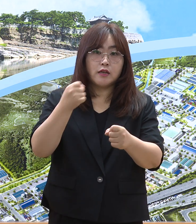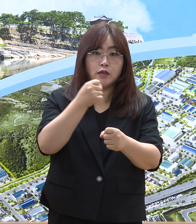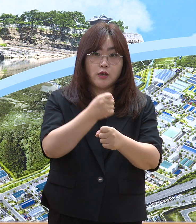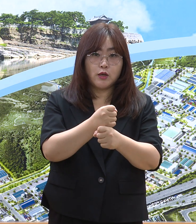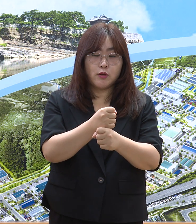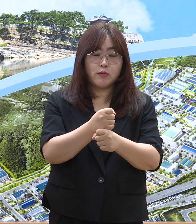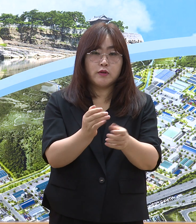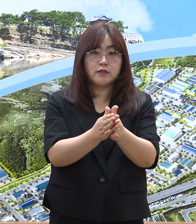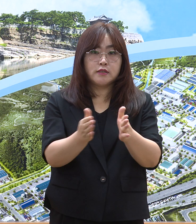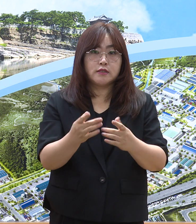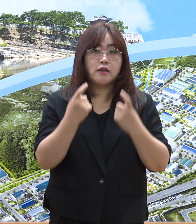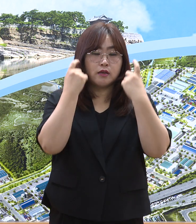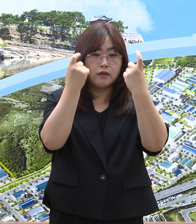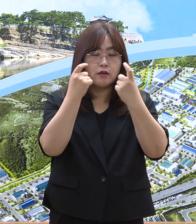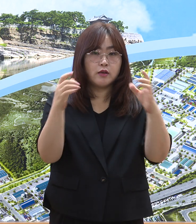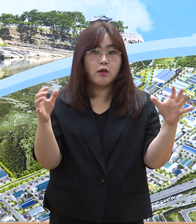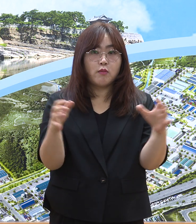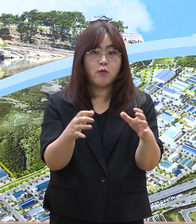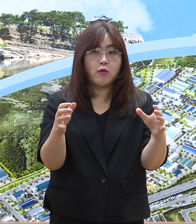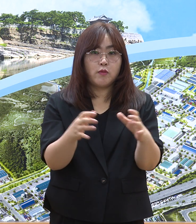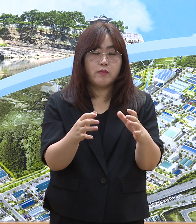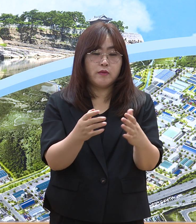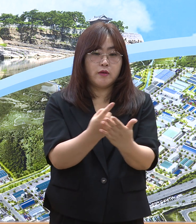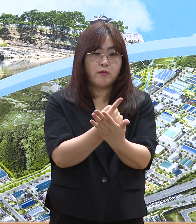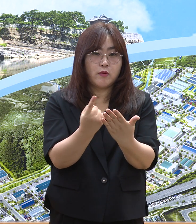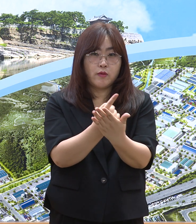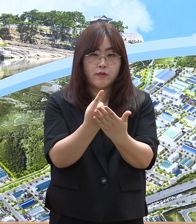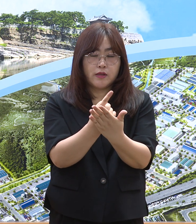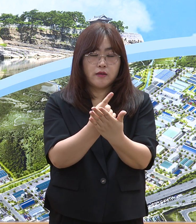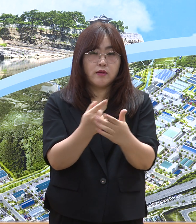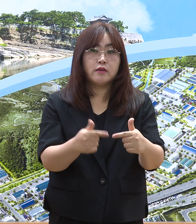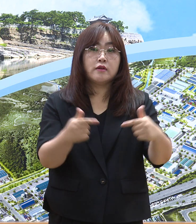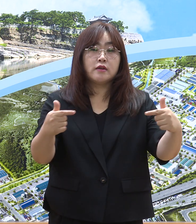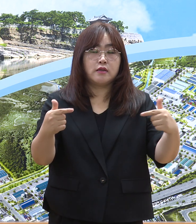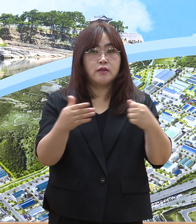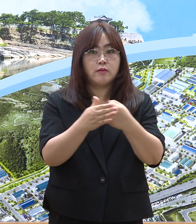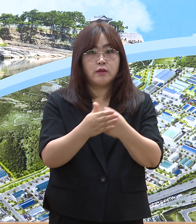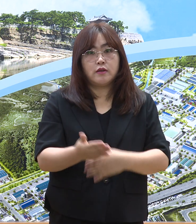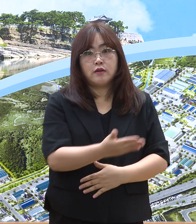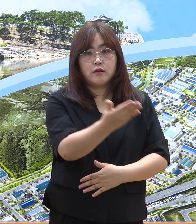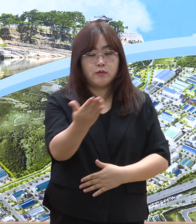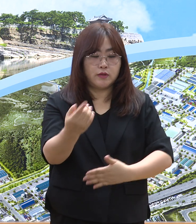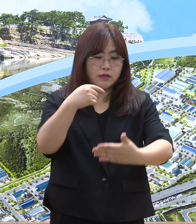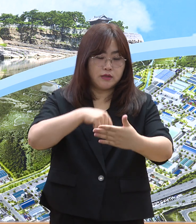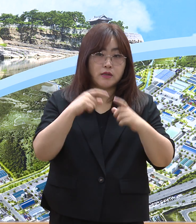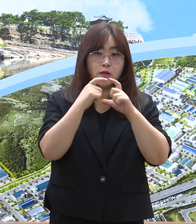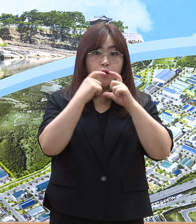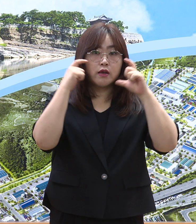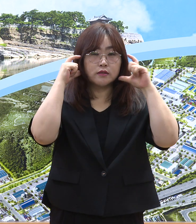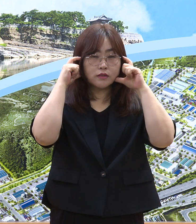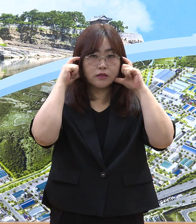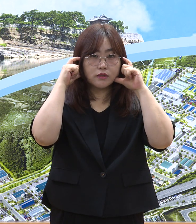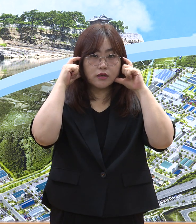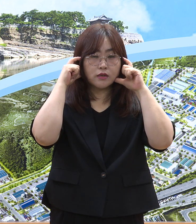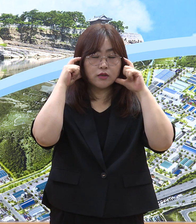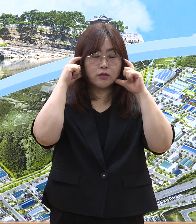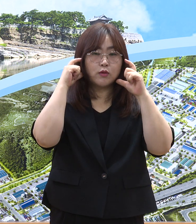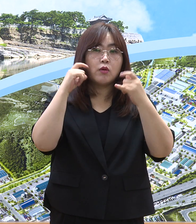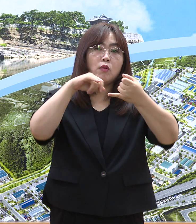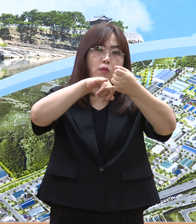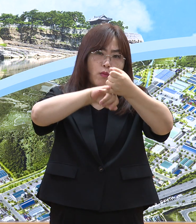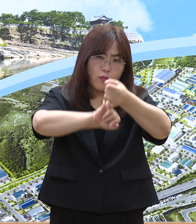여행 모임 등 사회적 접촉이 늘고 있으므로 시민들께서는 실내 마스크 착용 의무를